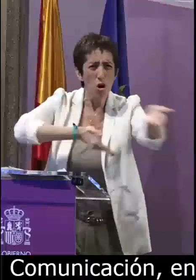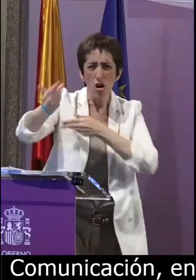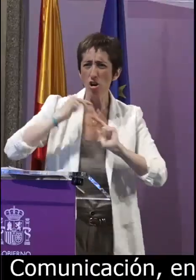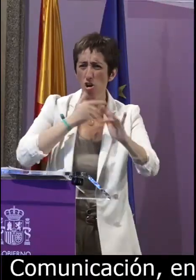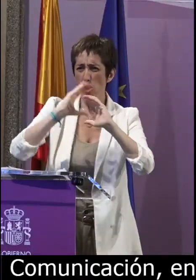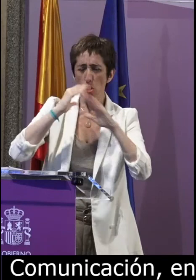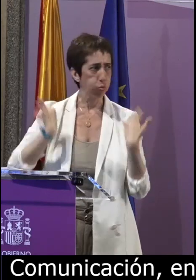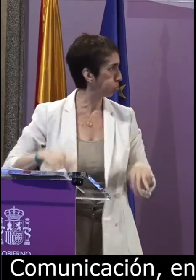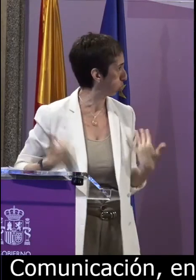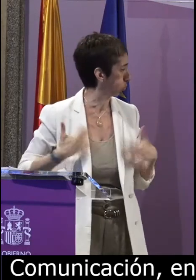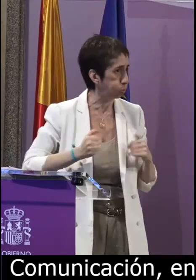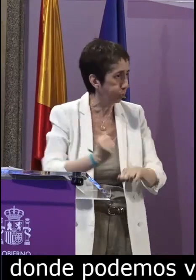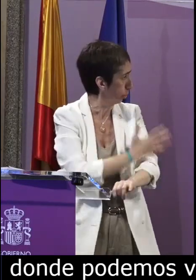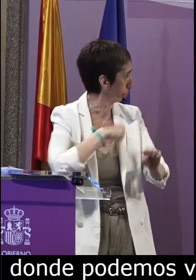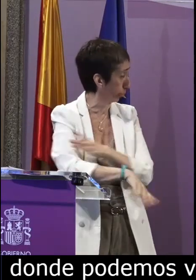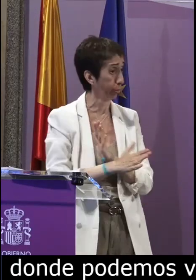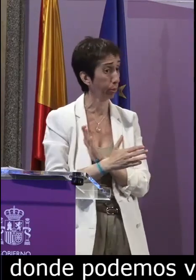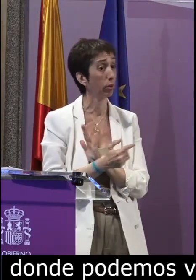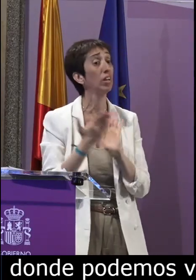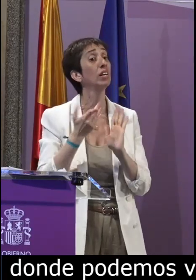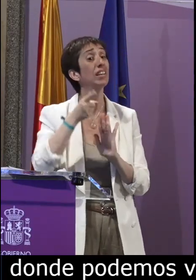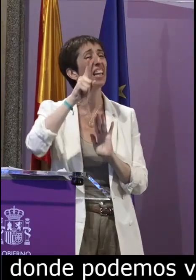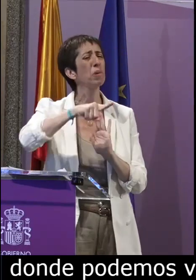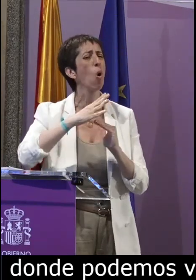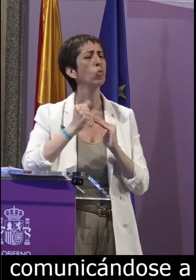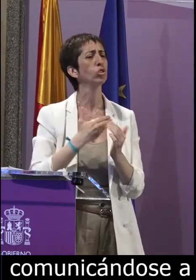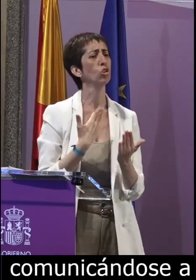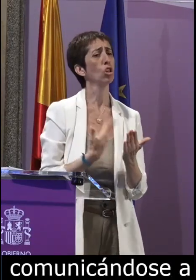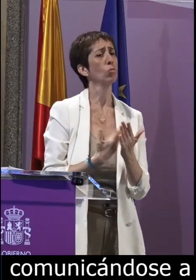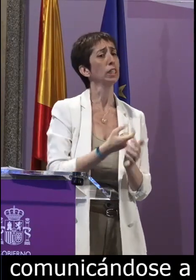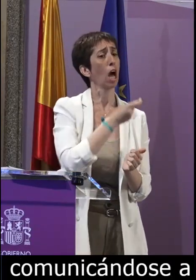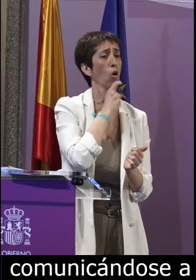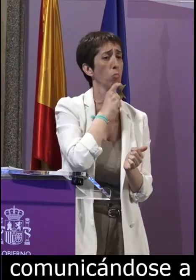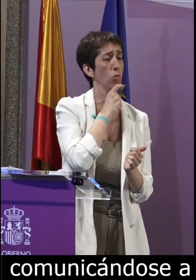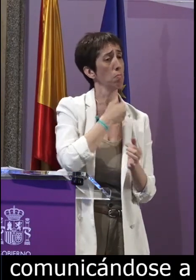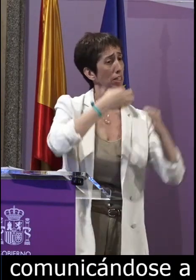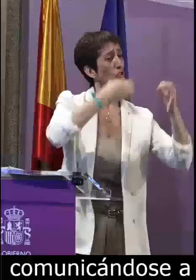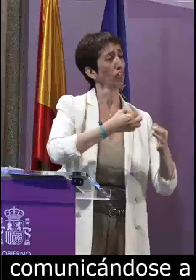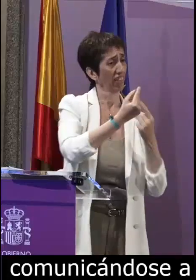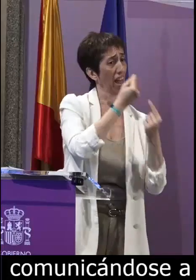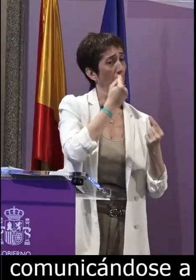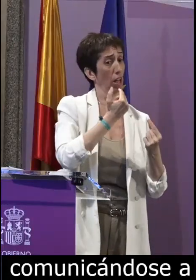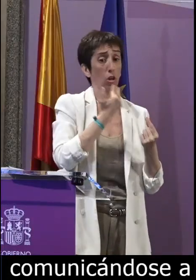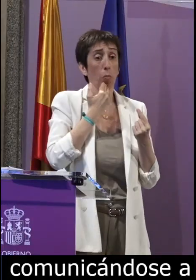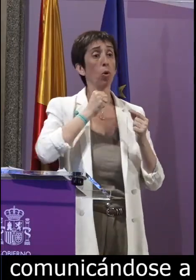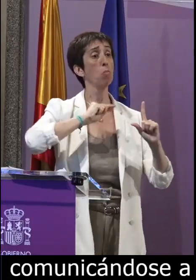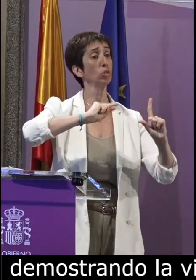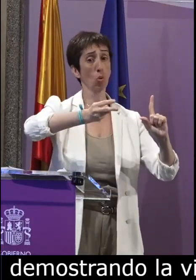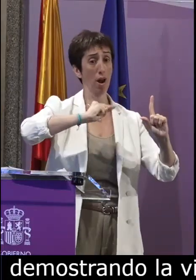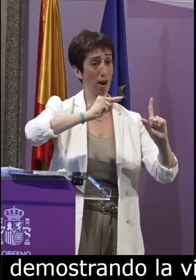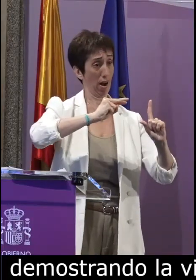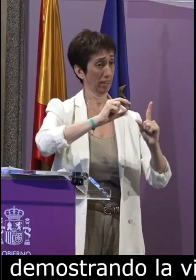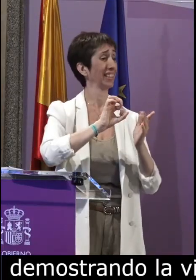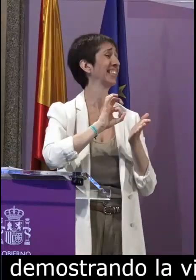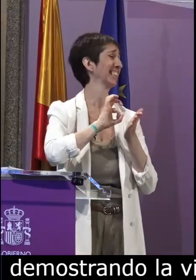comunicándose a través de la lengua de signos demostrando la viveza de esta lengua y también se demuestra de forma